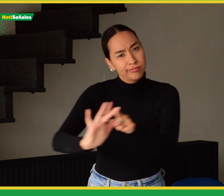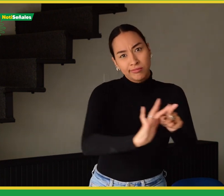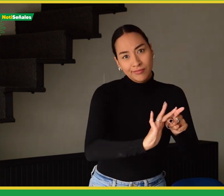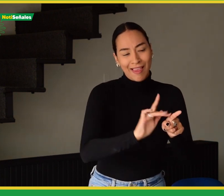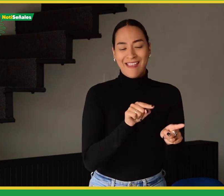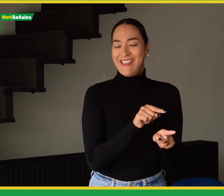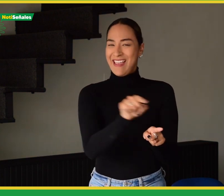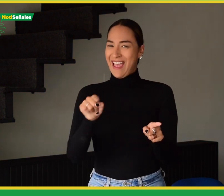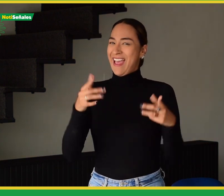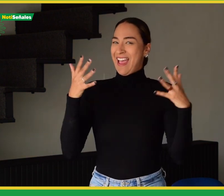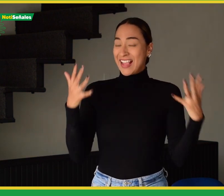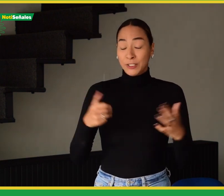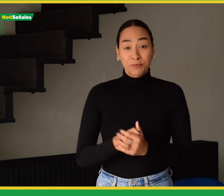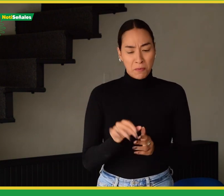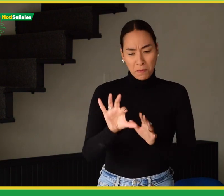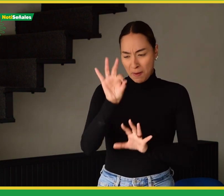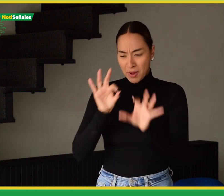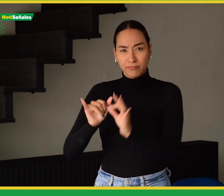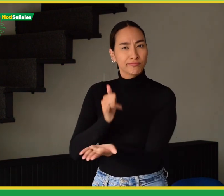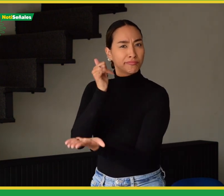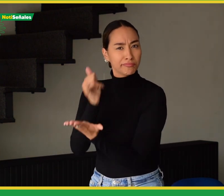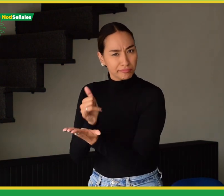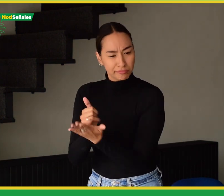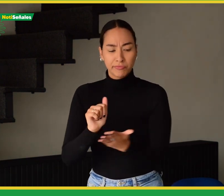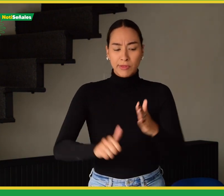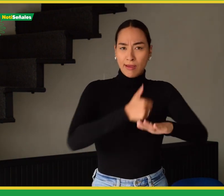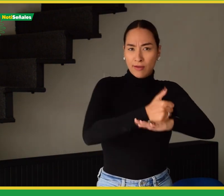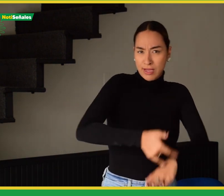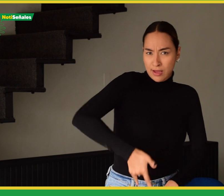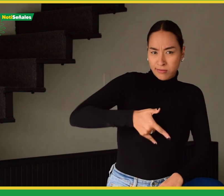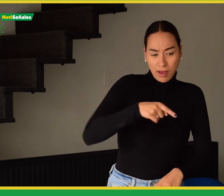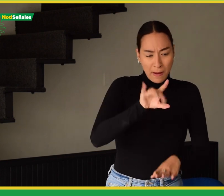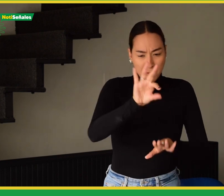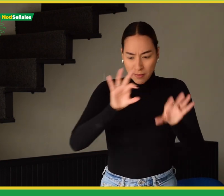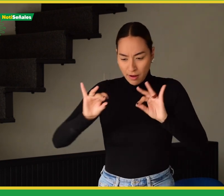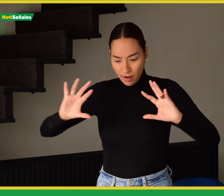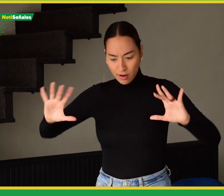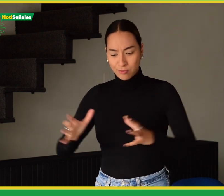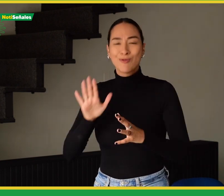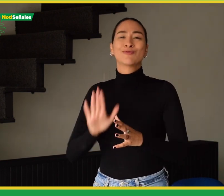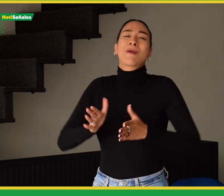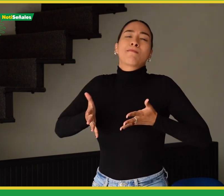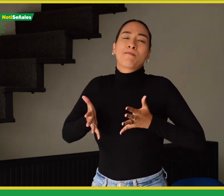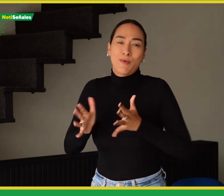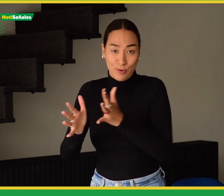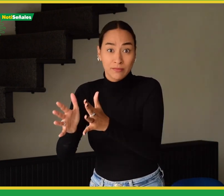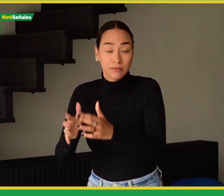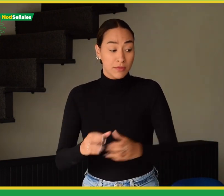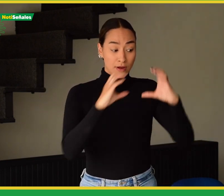implementación de dicho marco legal. Dentro del espacio se eligió a la Junta Directiva y al Director Ejecutivo, ambas figuras de